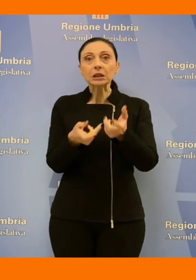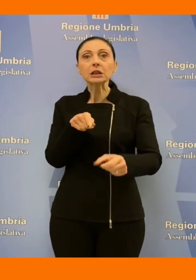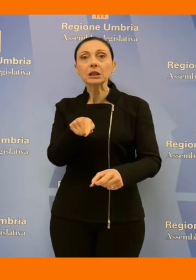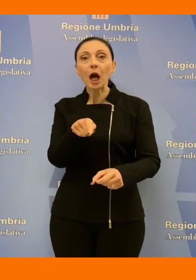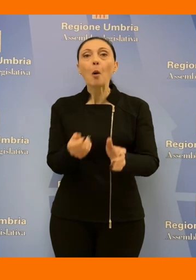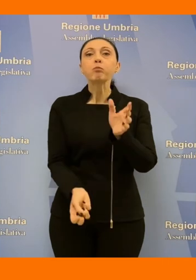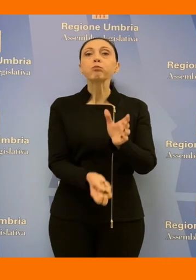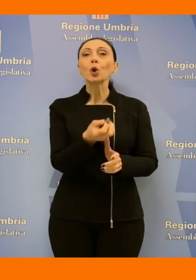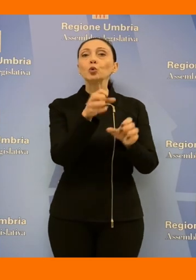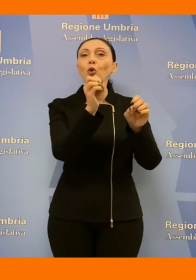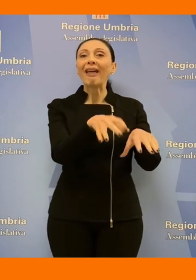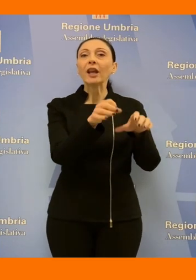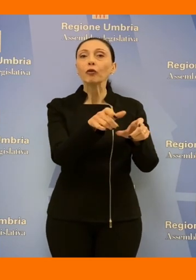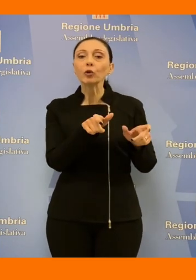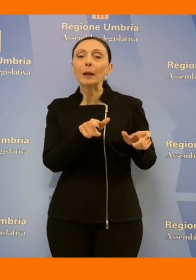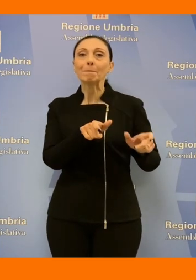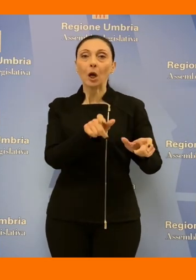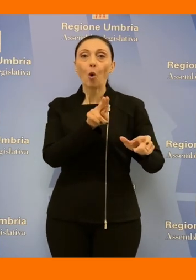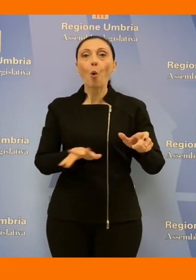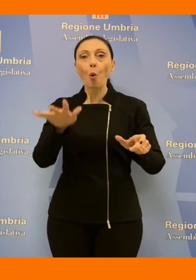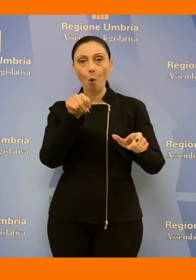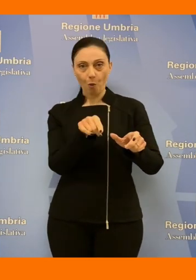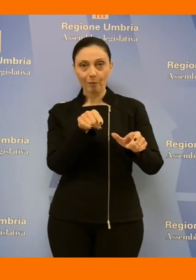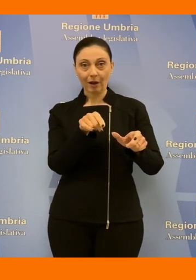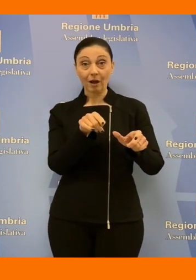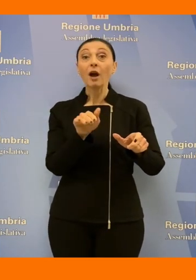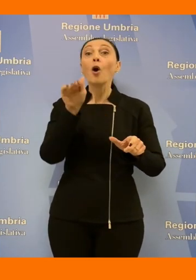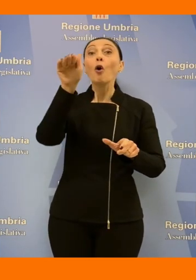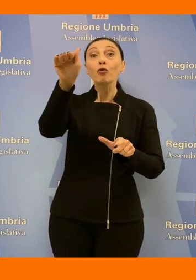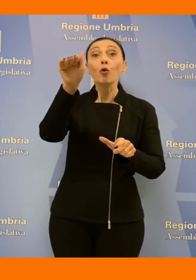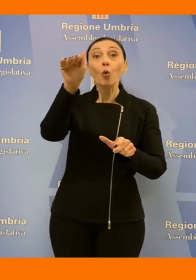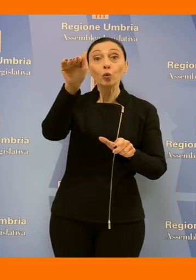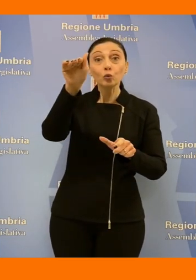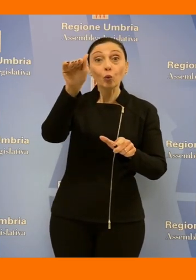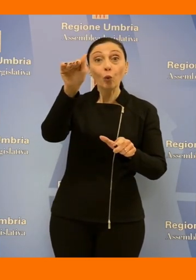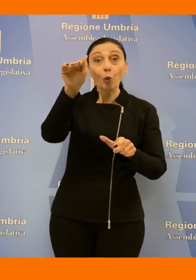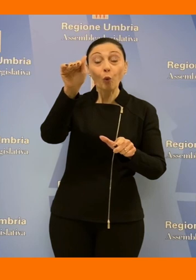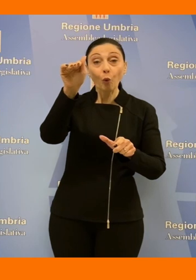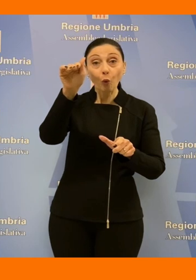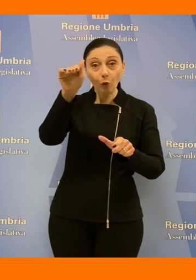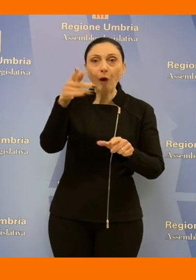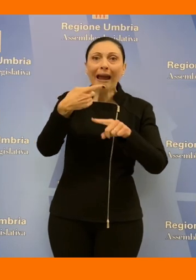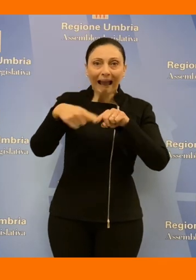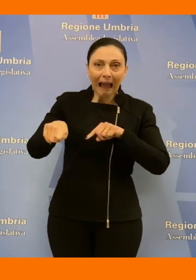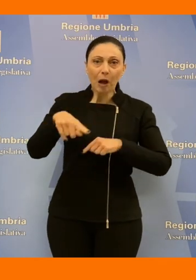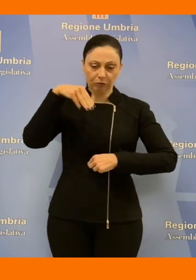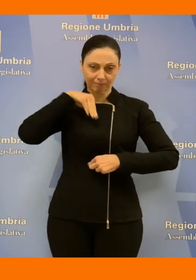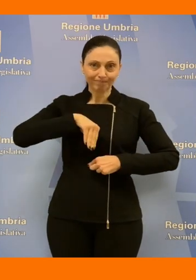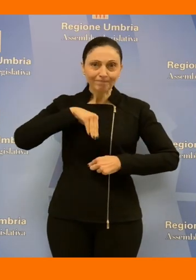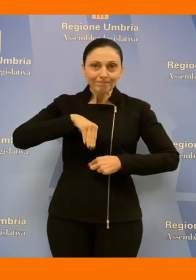di rifiuti in Umbria e quando questi diminueranno a causa della coscienza ecologica che salirà